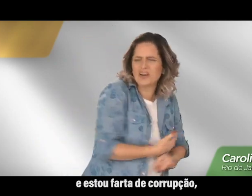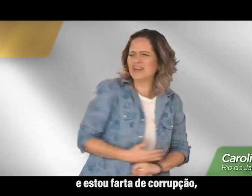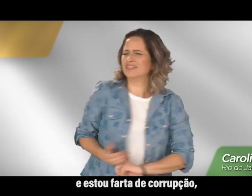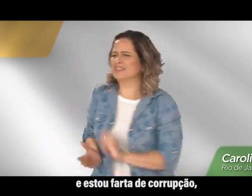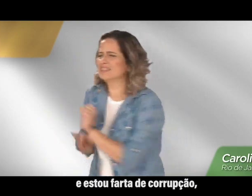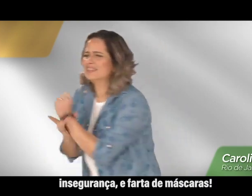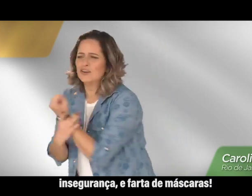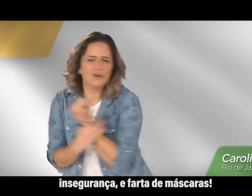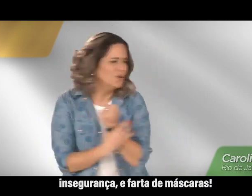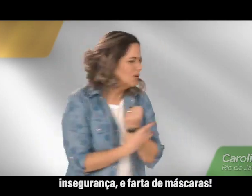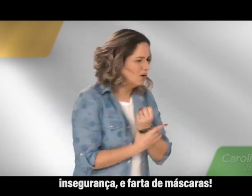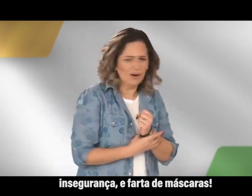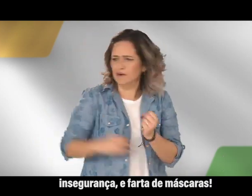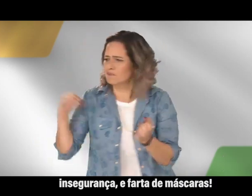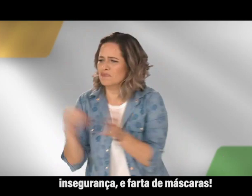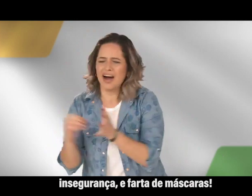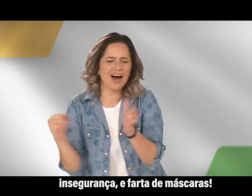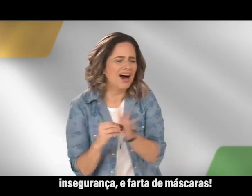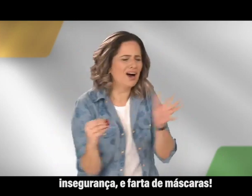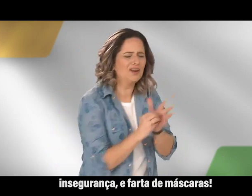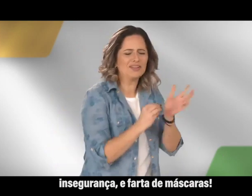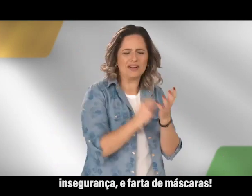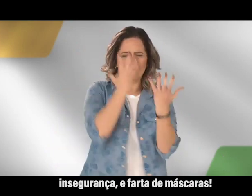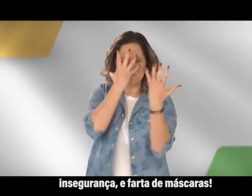insegurança e farta de máscaras.